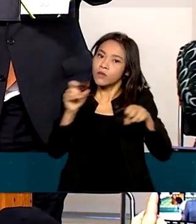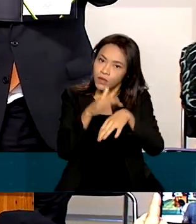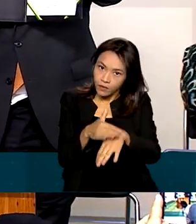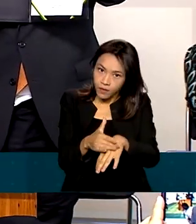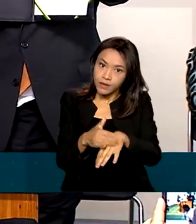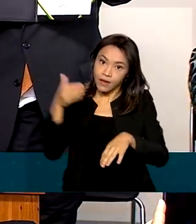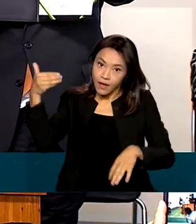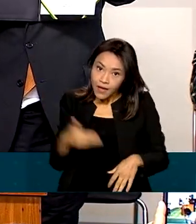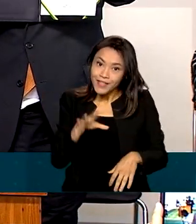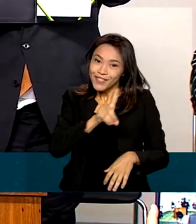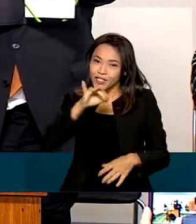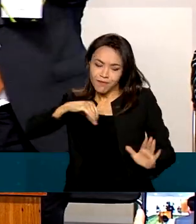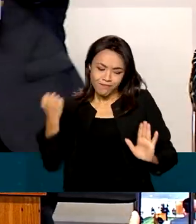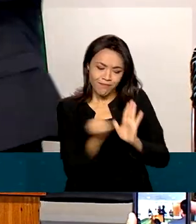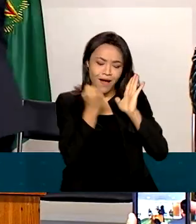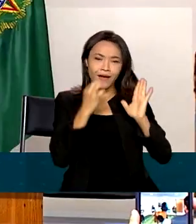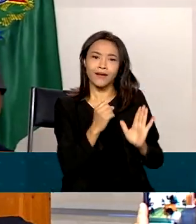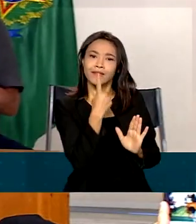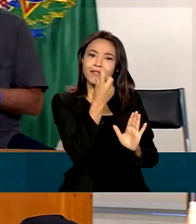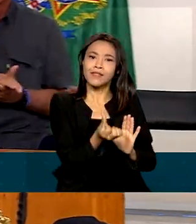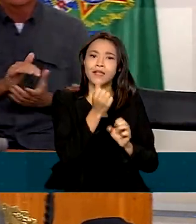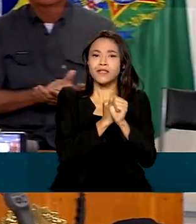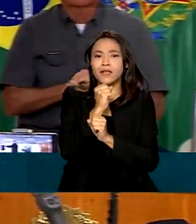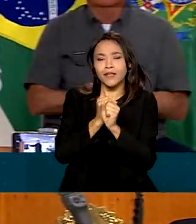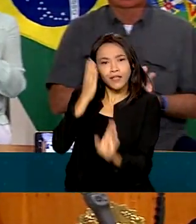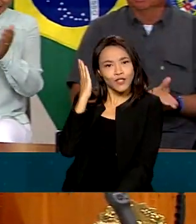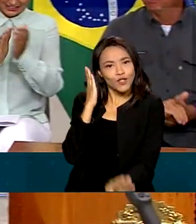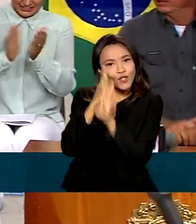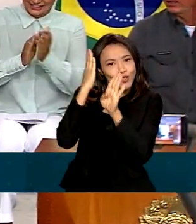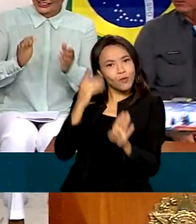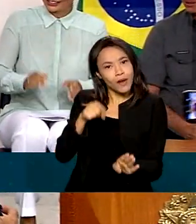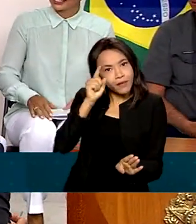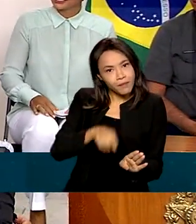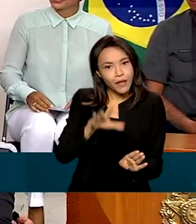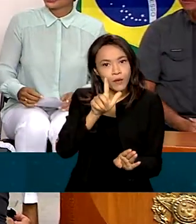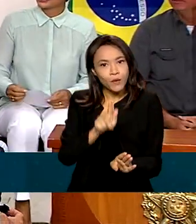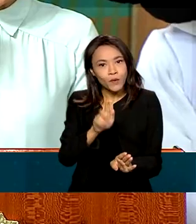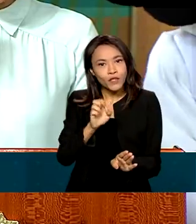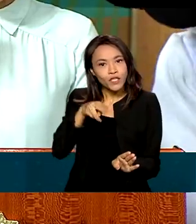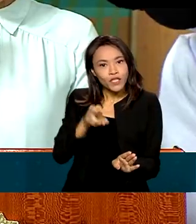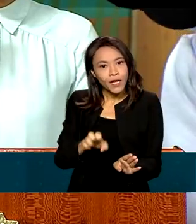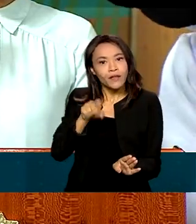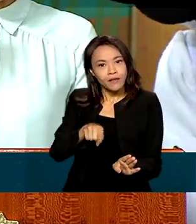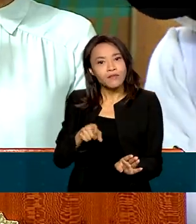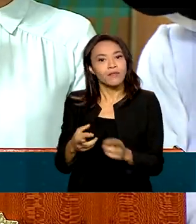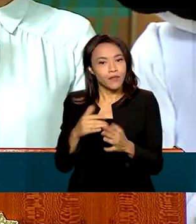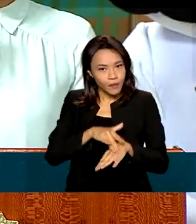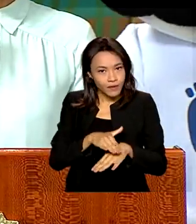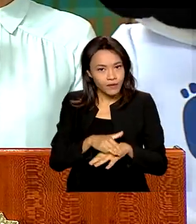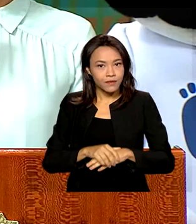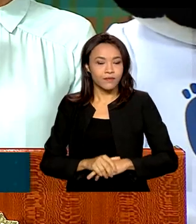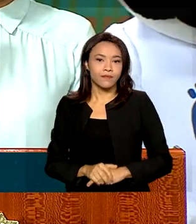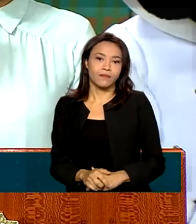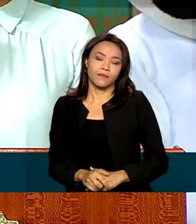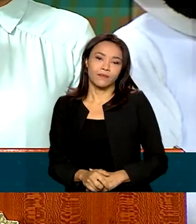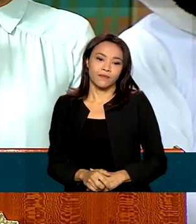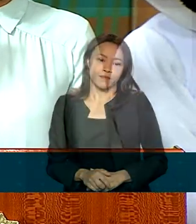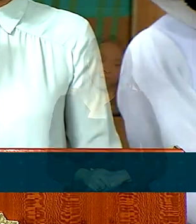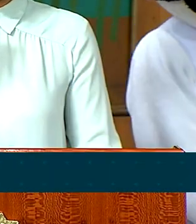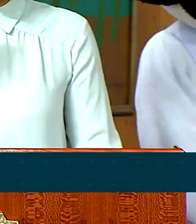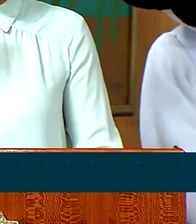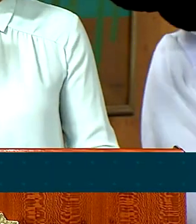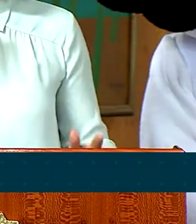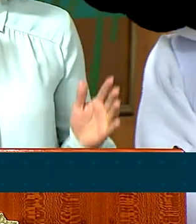A data marca os 16 anos da descoberta do gene responsável pela doença. Anunciamos essa vitória para as